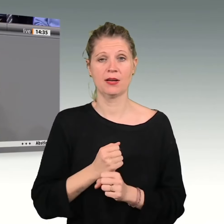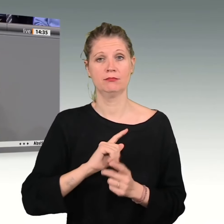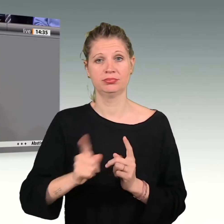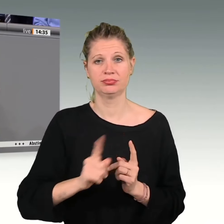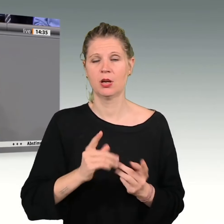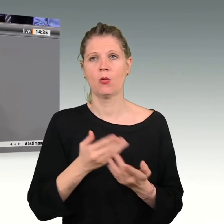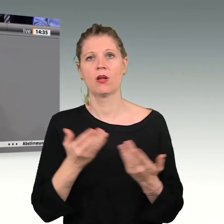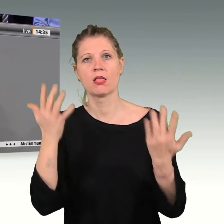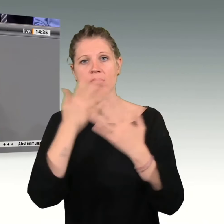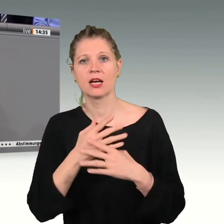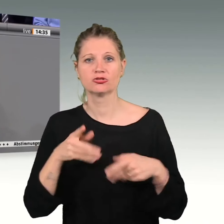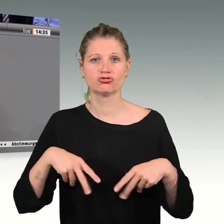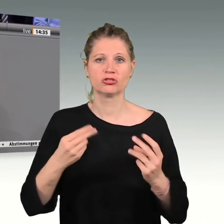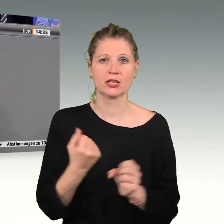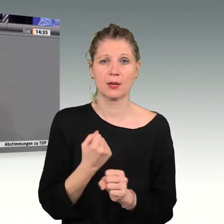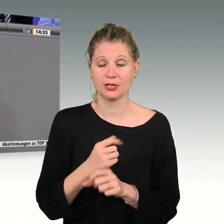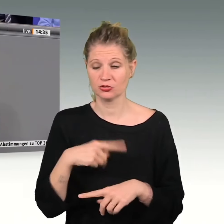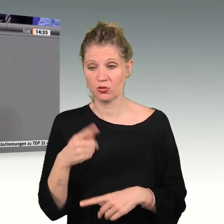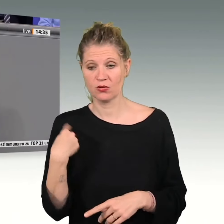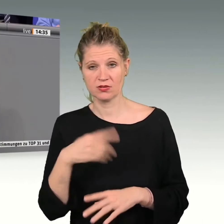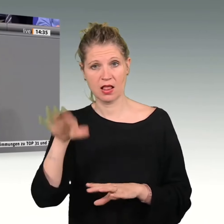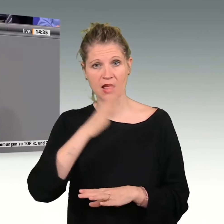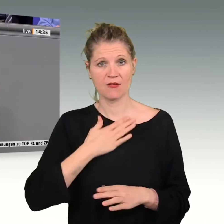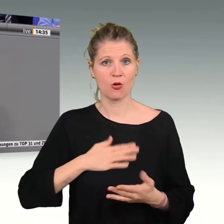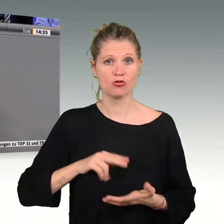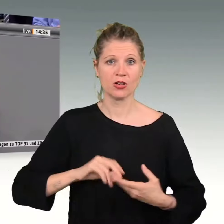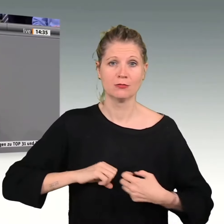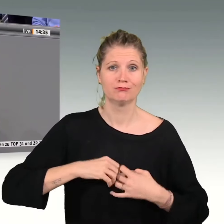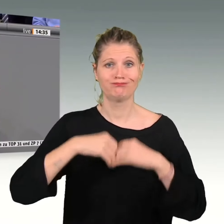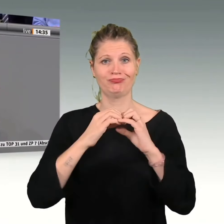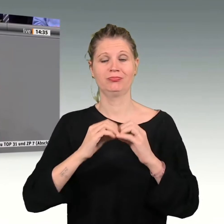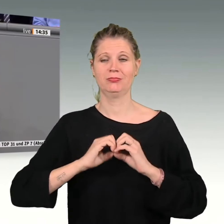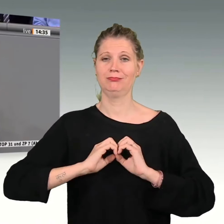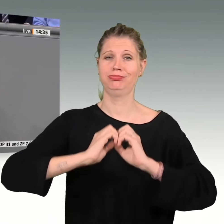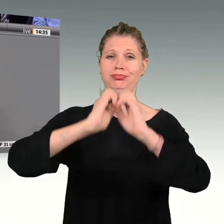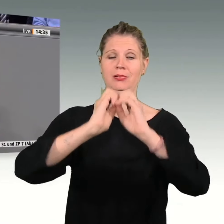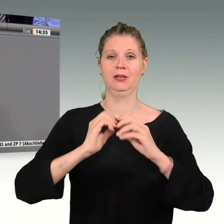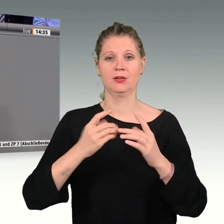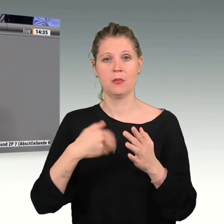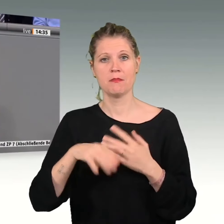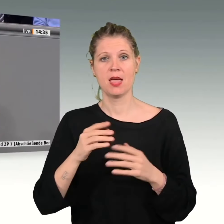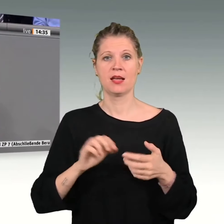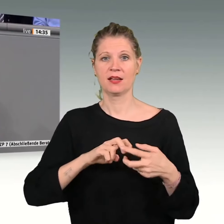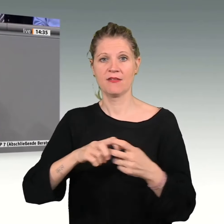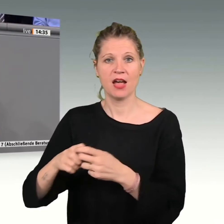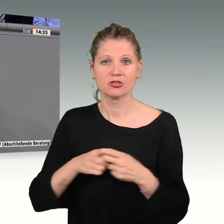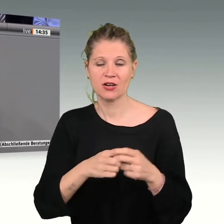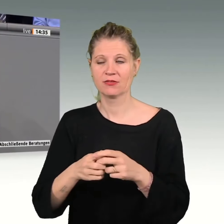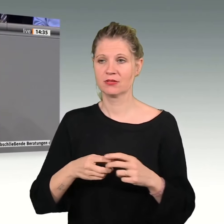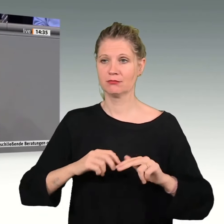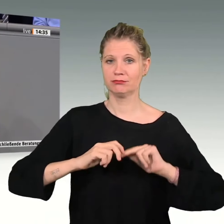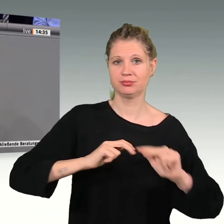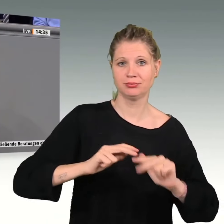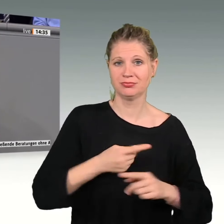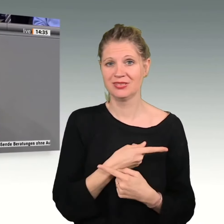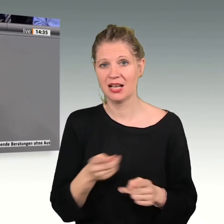Schichtarbeit, die den Wohlstand unseres Landes erarbeitet haben, die sich, und es könnten noch mehr werden, in Gewerkschaften organisieren, sie